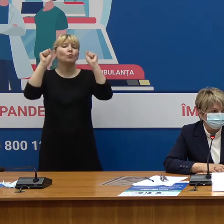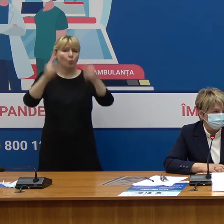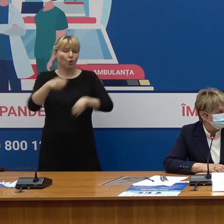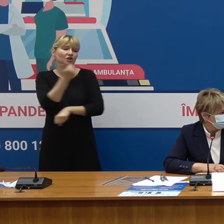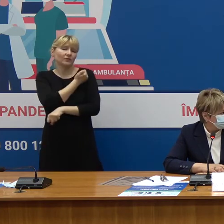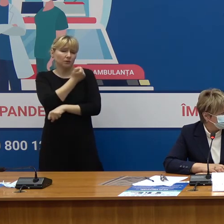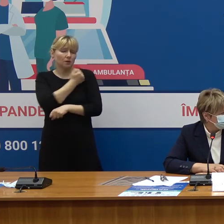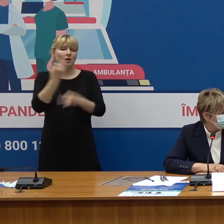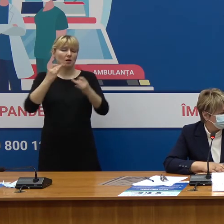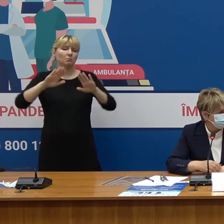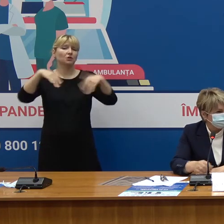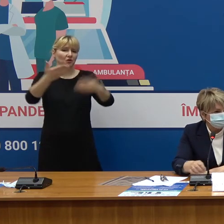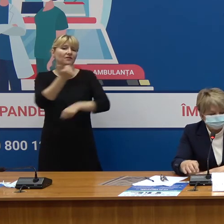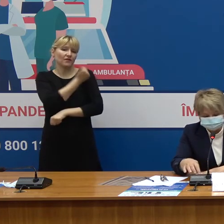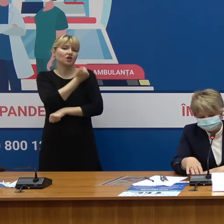vaccinarea lor